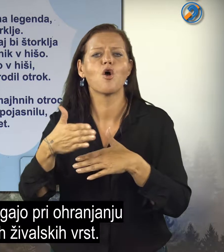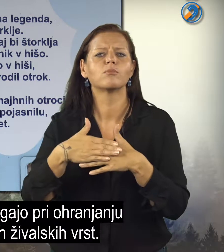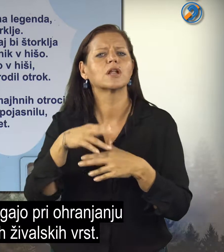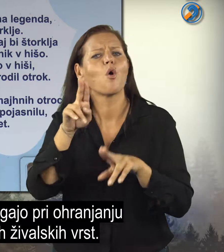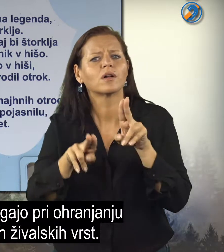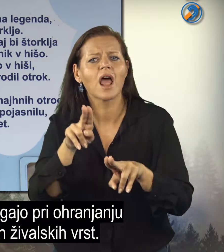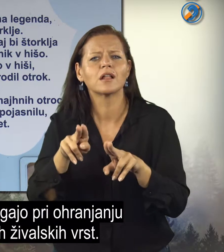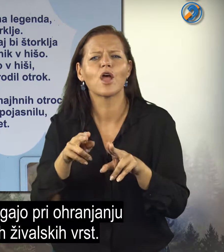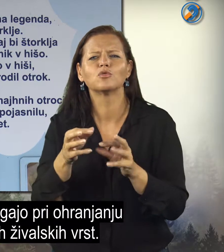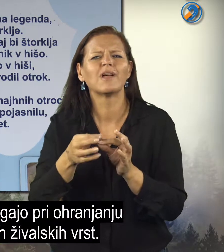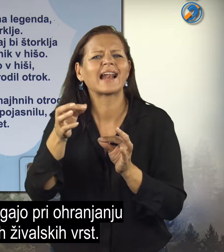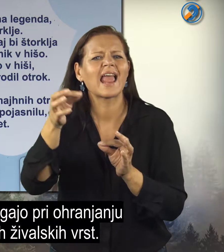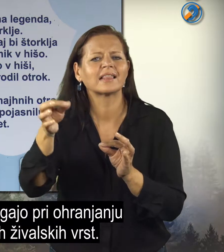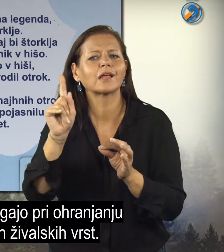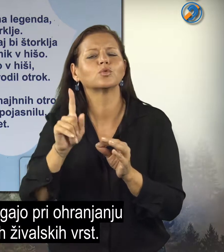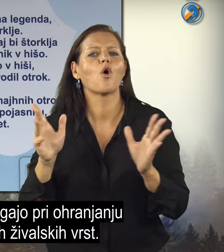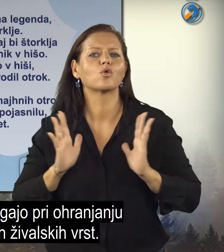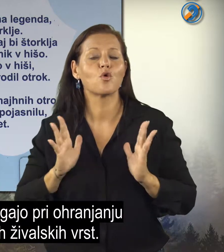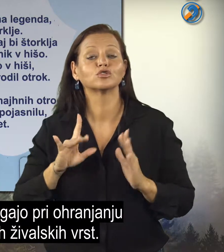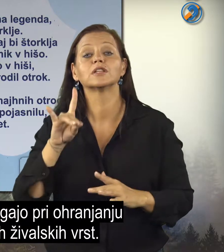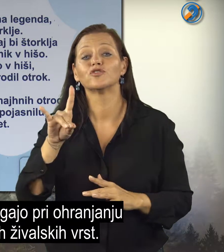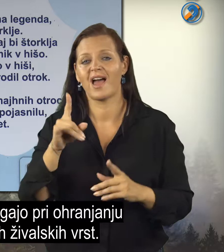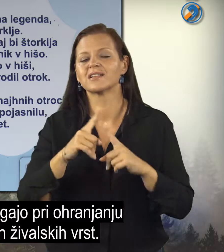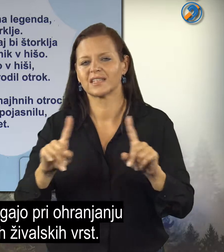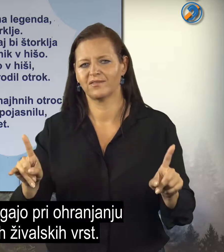redkih in ogroženih živalskih vrst.